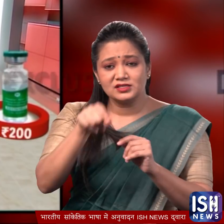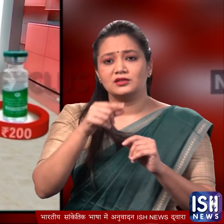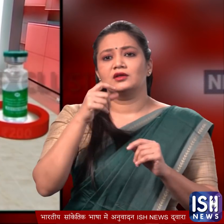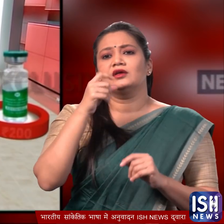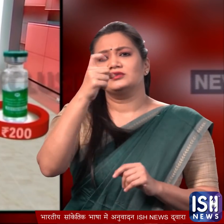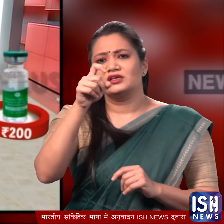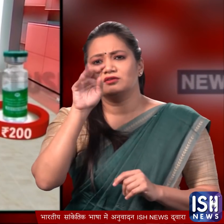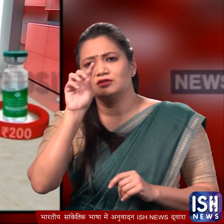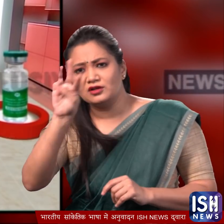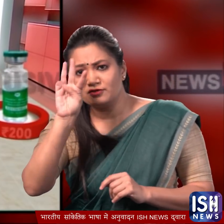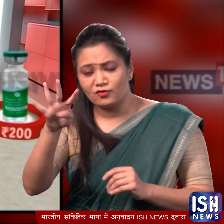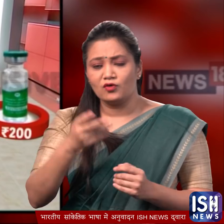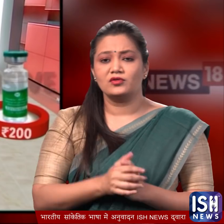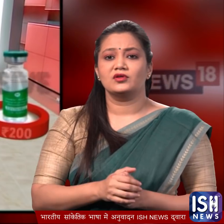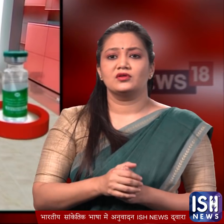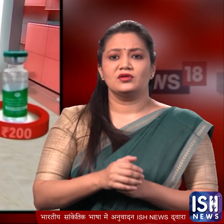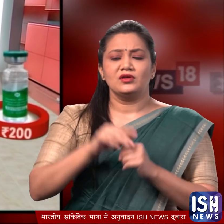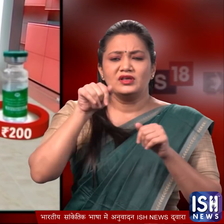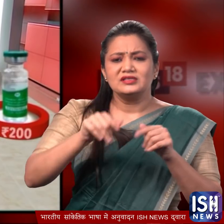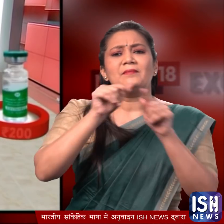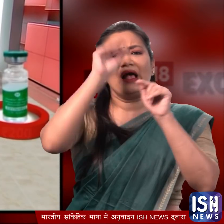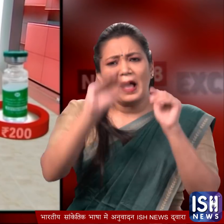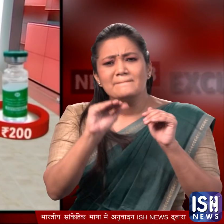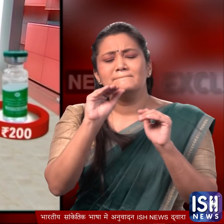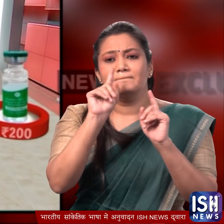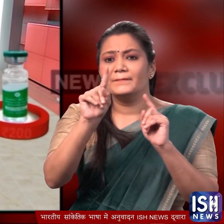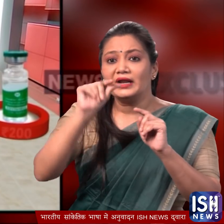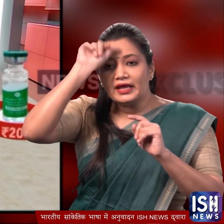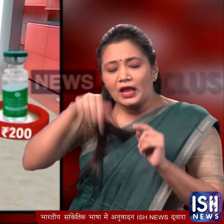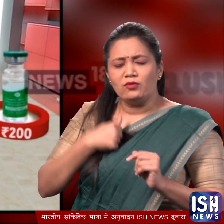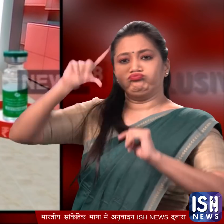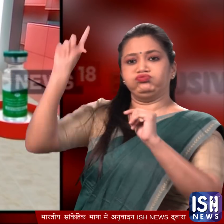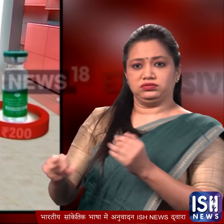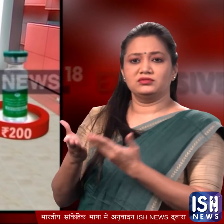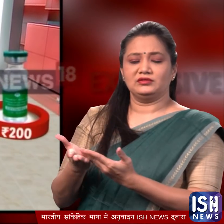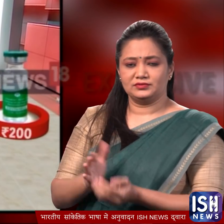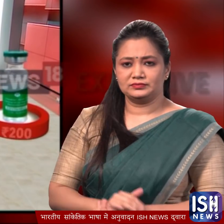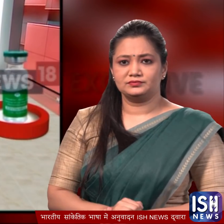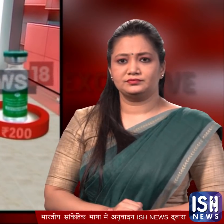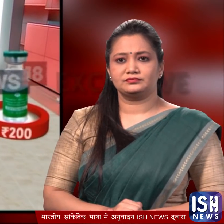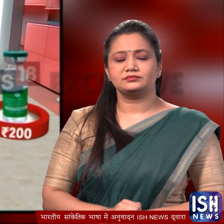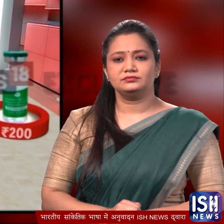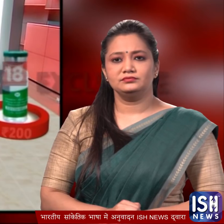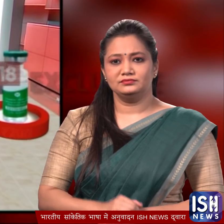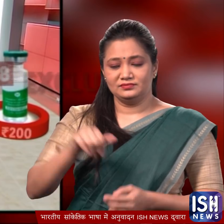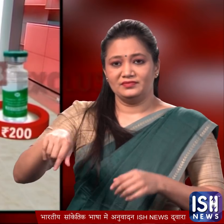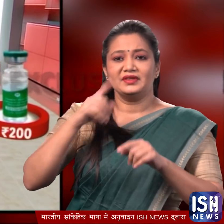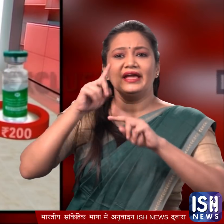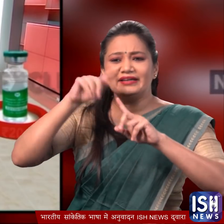का दाम 734 रुपे है ये दाम अमेरिकी कोरोना वैक्सीन के मुकाबले कम तो है लेकिन इतना नहीं कि भारतिये वैक्सीन के दाम को टक कर दे सकी क्योंकि